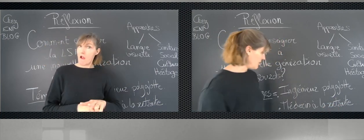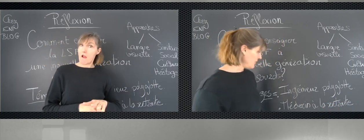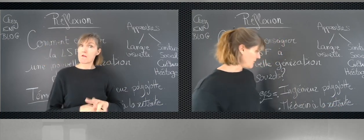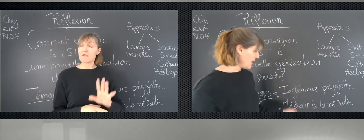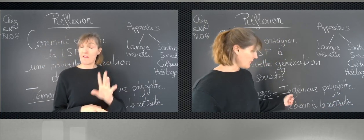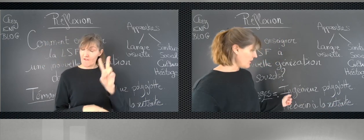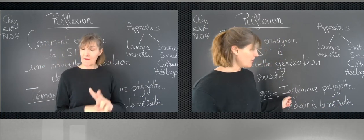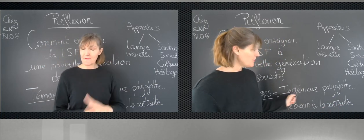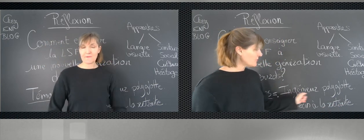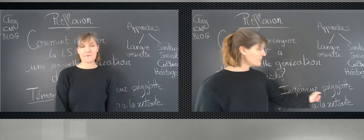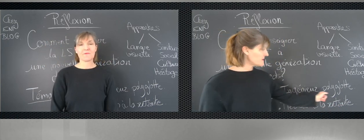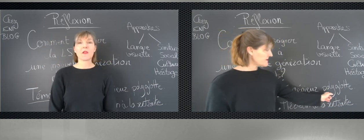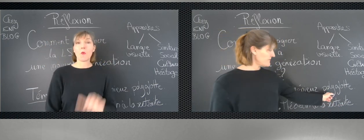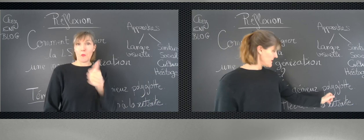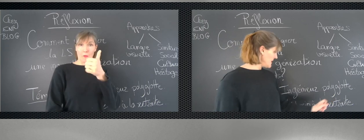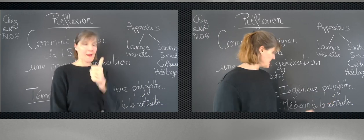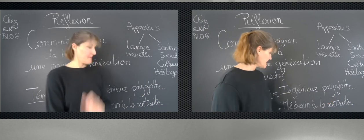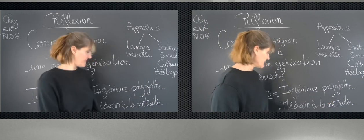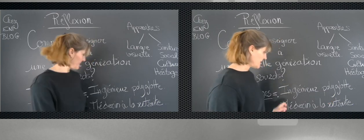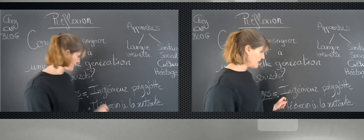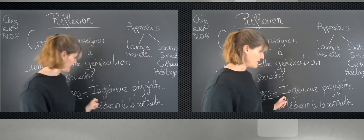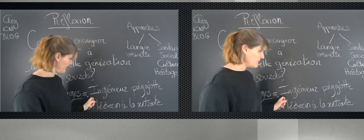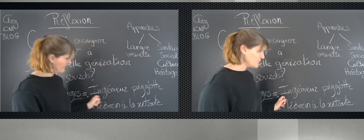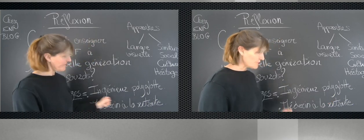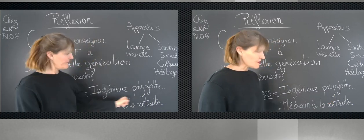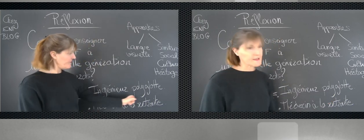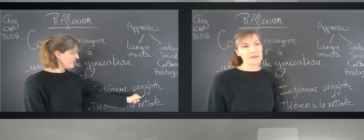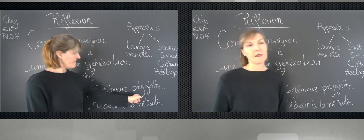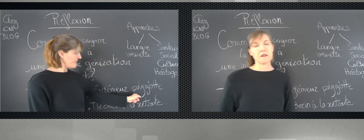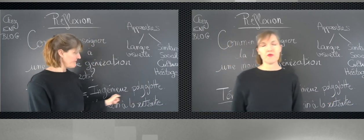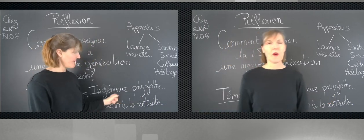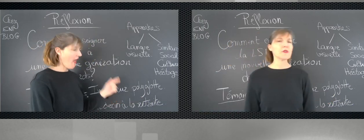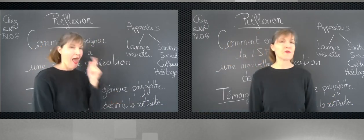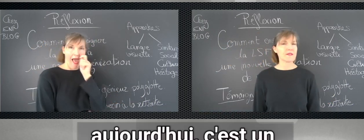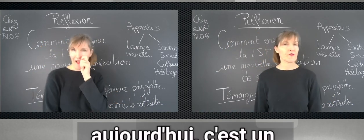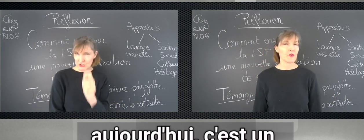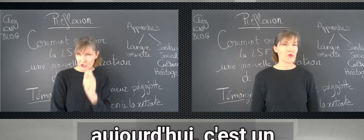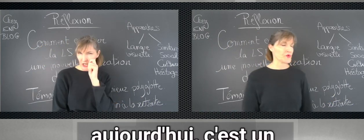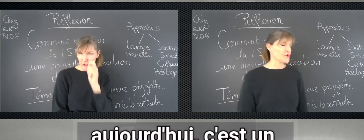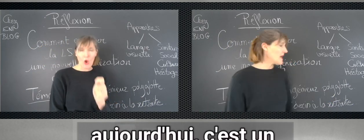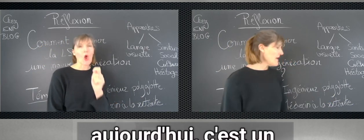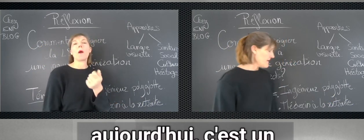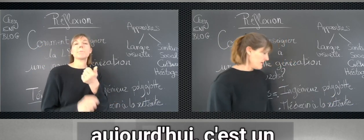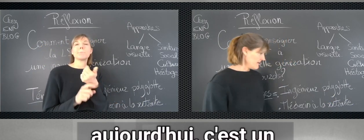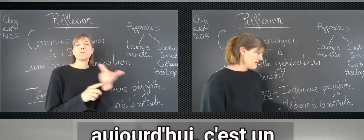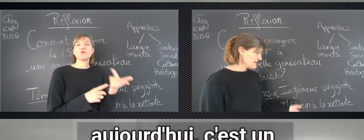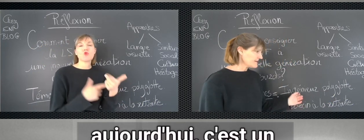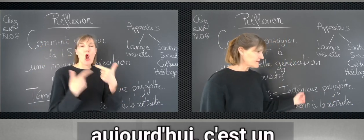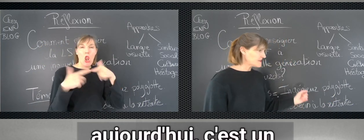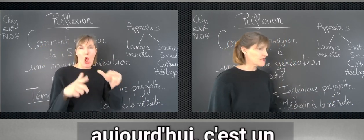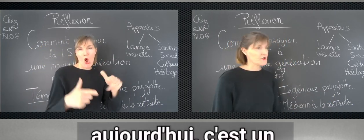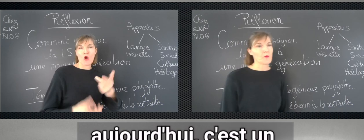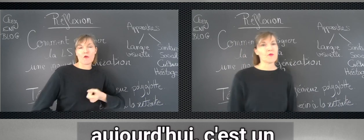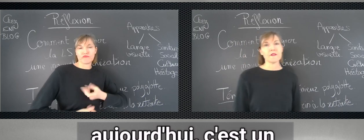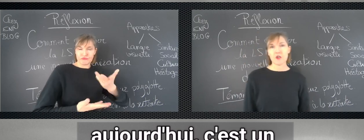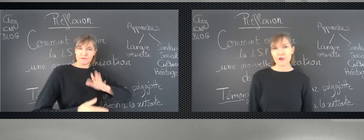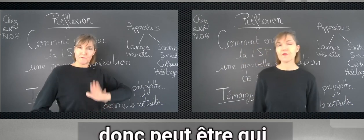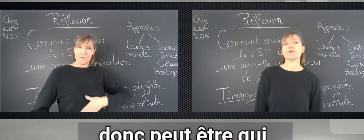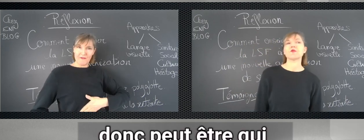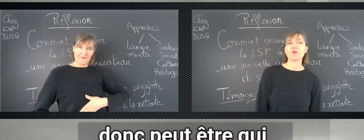Alors, le premier, c'est un monsieur qui doit avoir 60 ans aujourd'hui. C'est un ingénieur polyglotte. Donc,